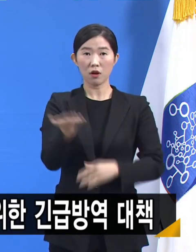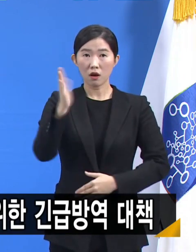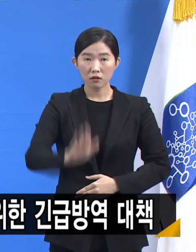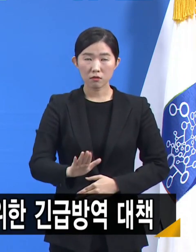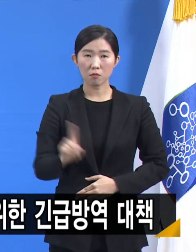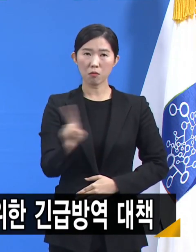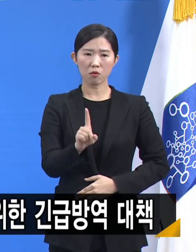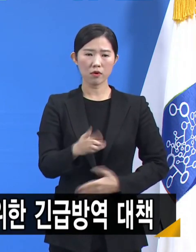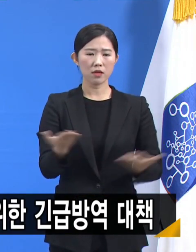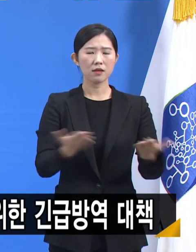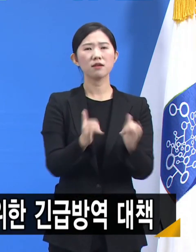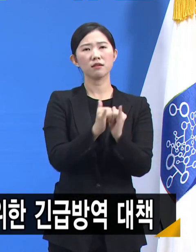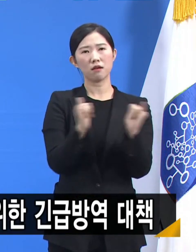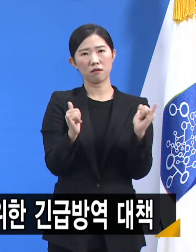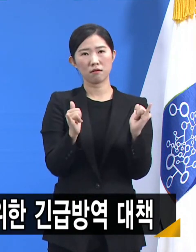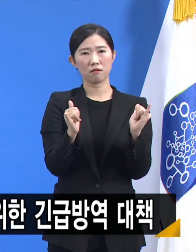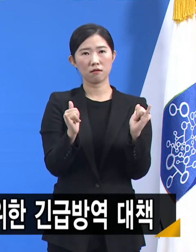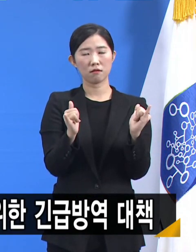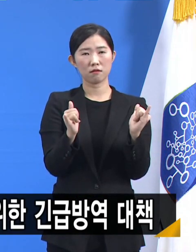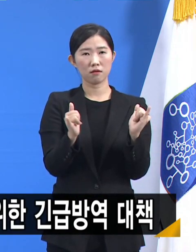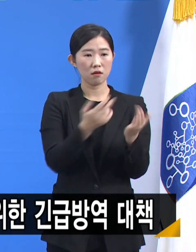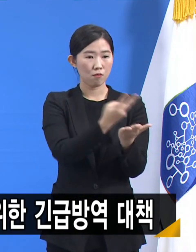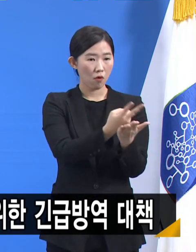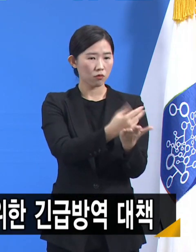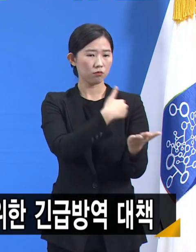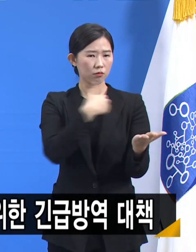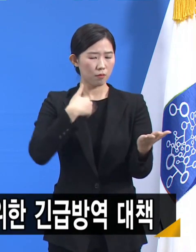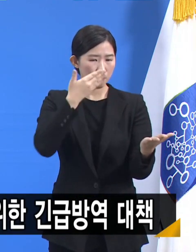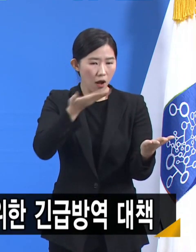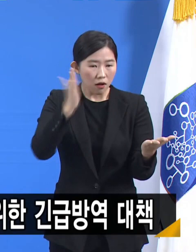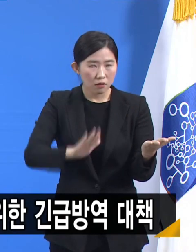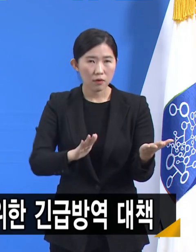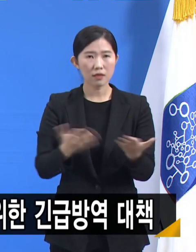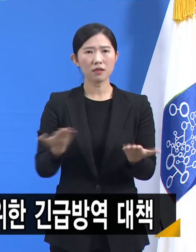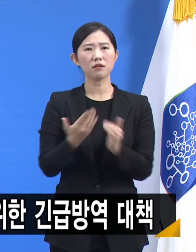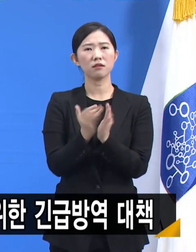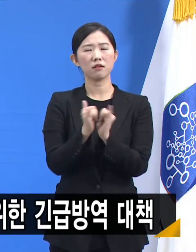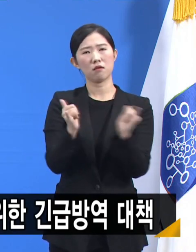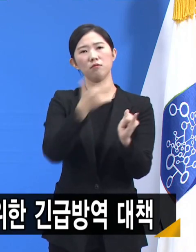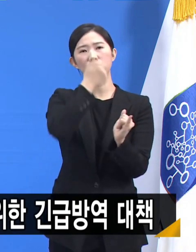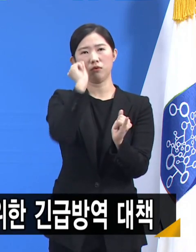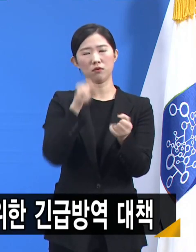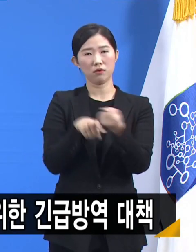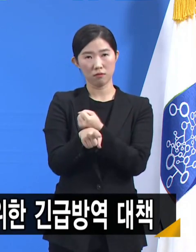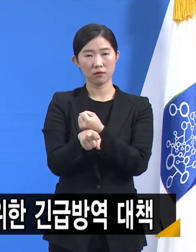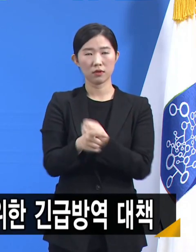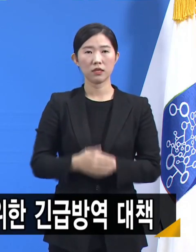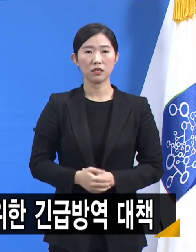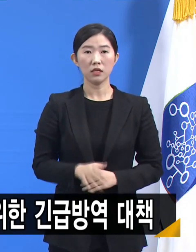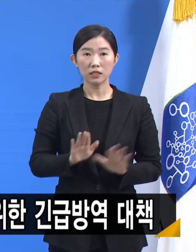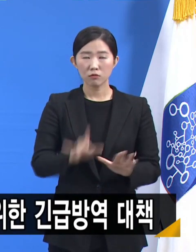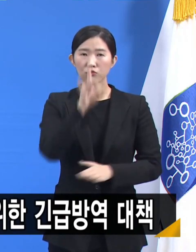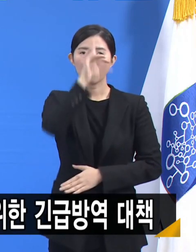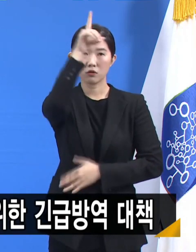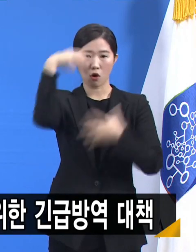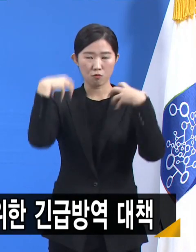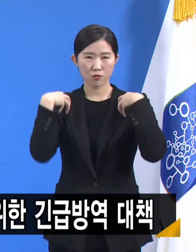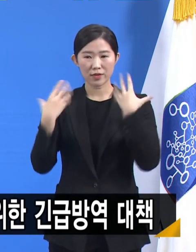병상 확보에 미치지 못한다는 것입니다. 중앙정부로부터 지원받는 인력이 있지만